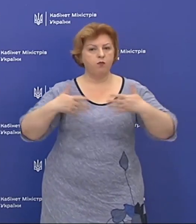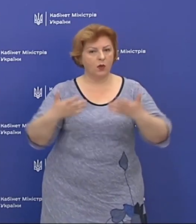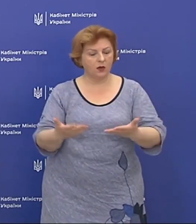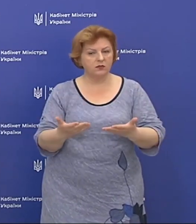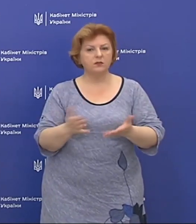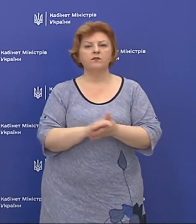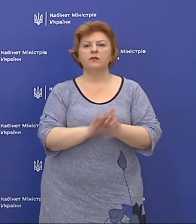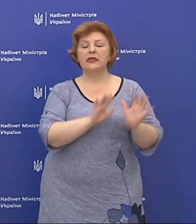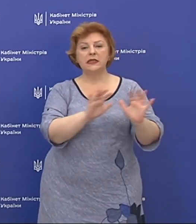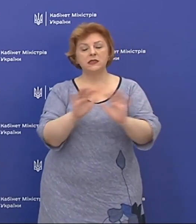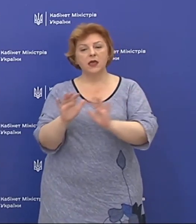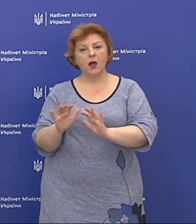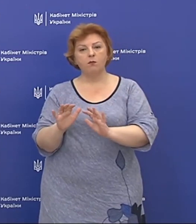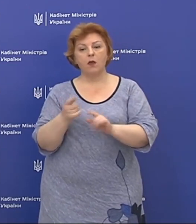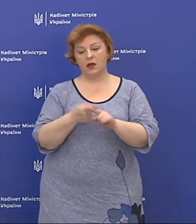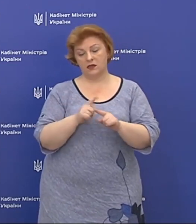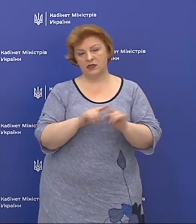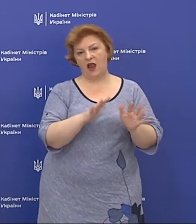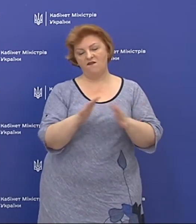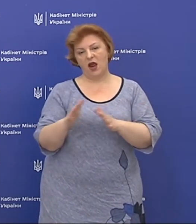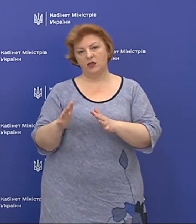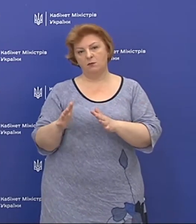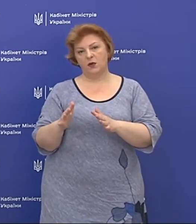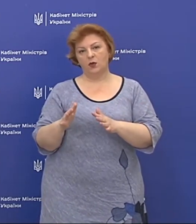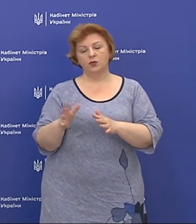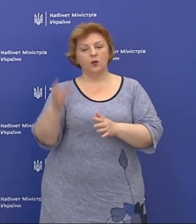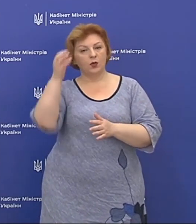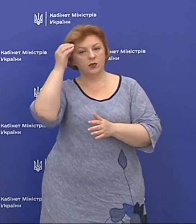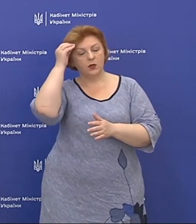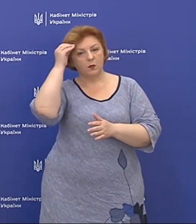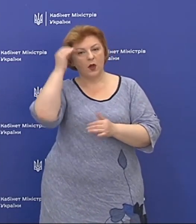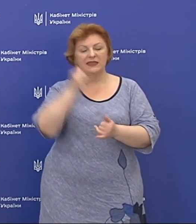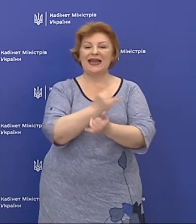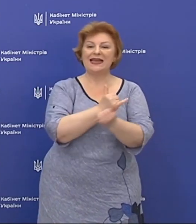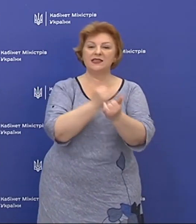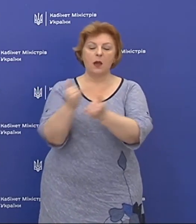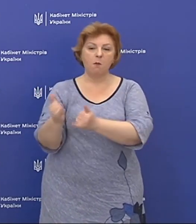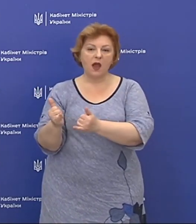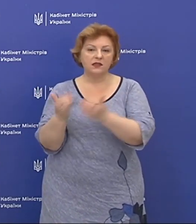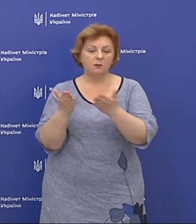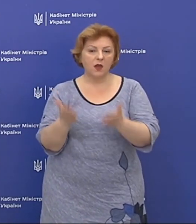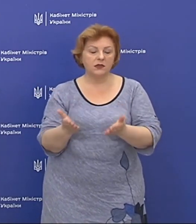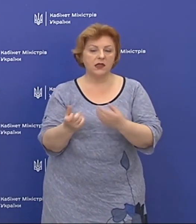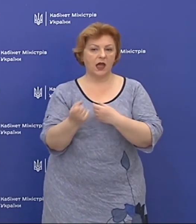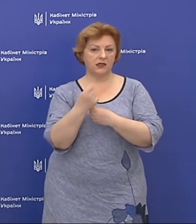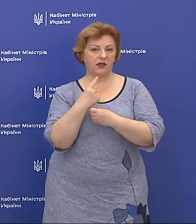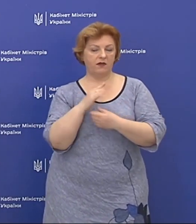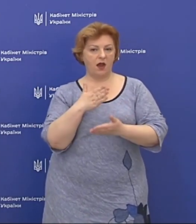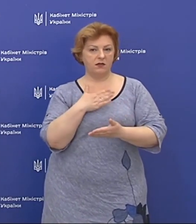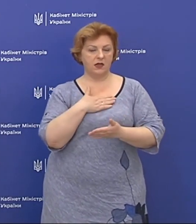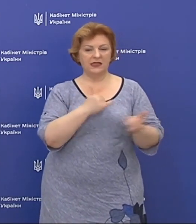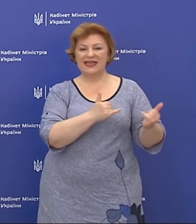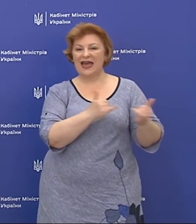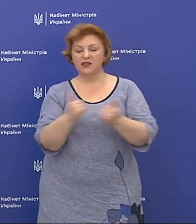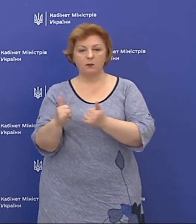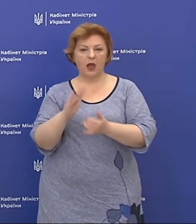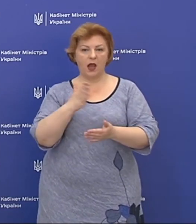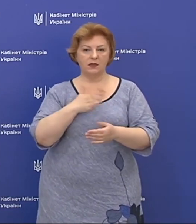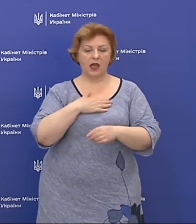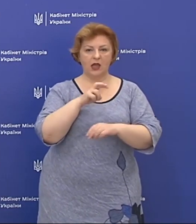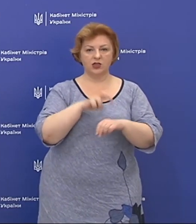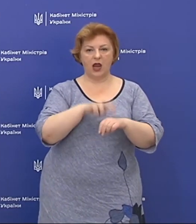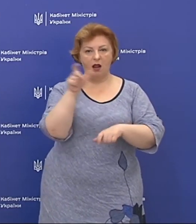таку, скажу, заботу. Це відбувається і з точки зору забезпеченості, тобто це завдання наше, забезпечити наших